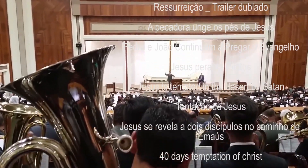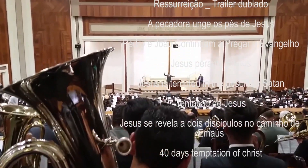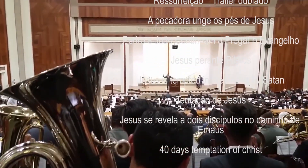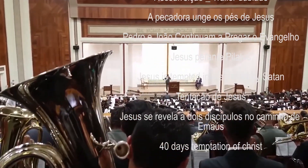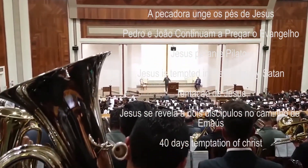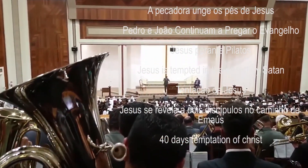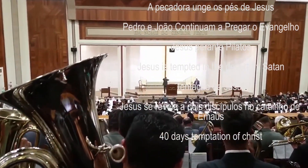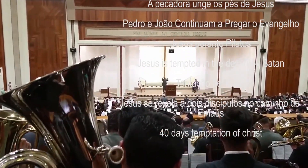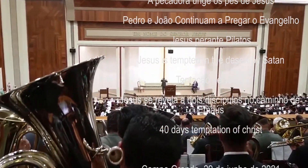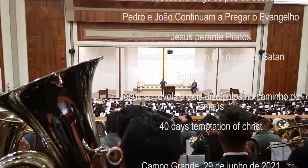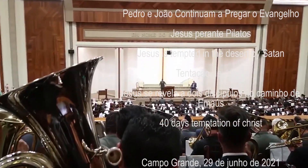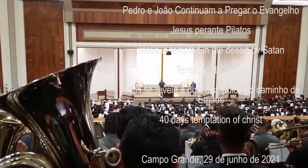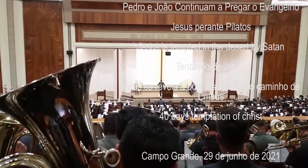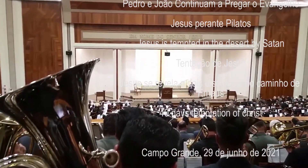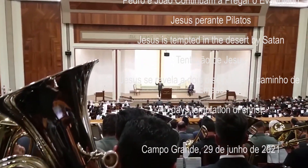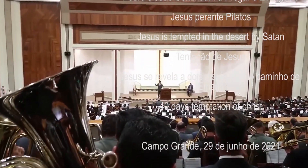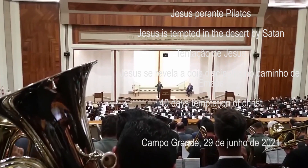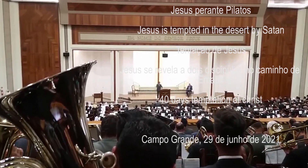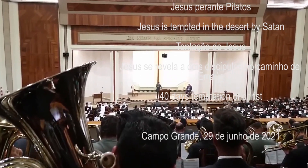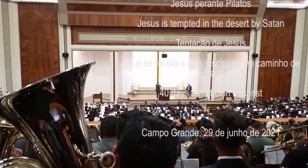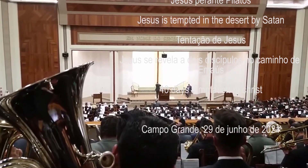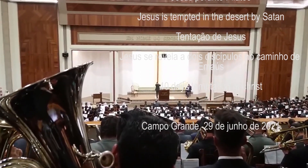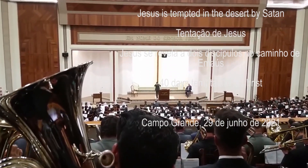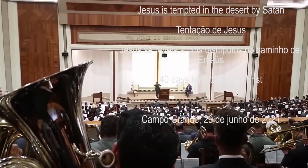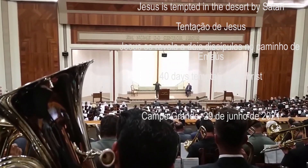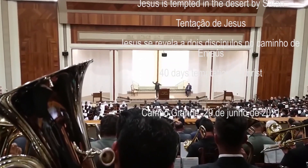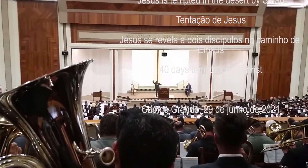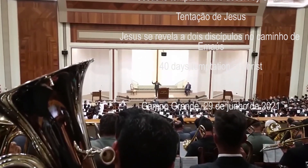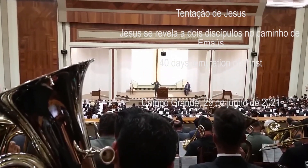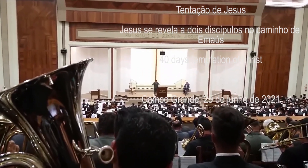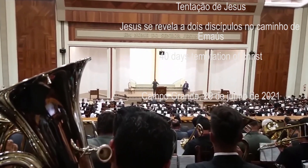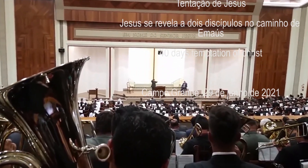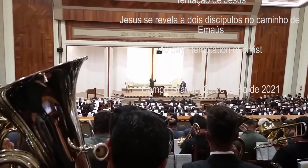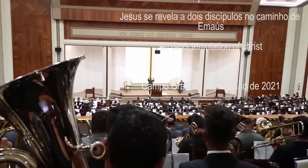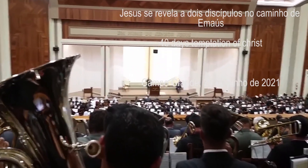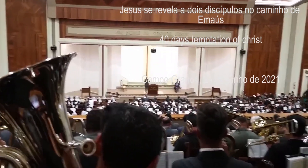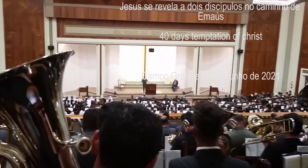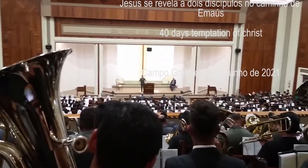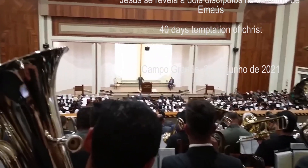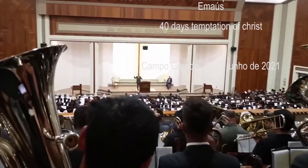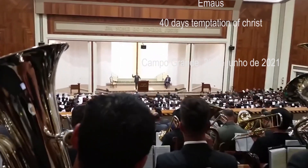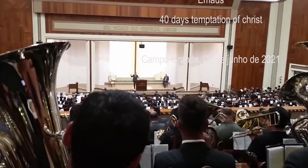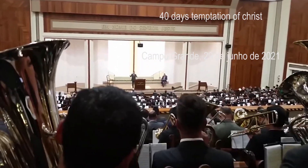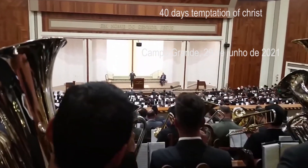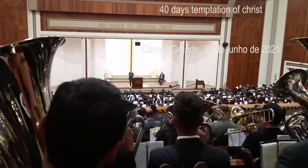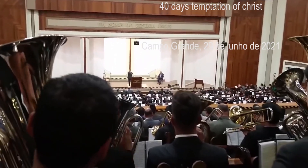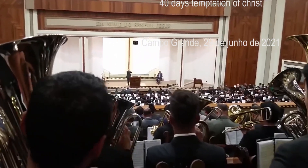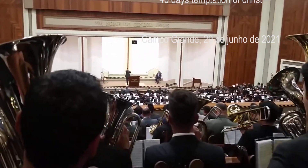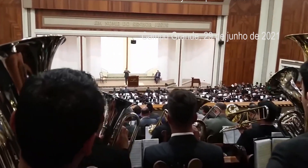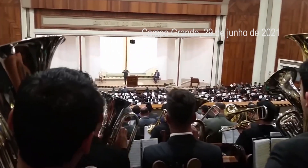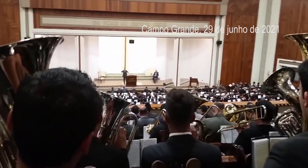Viva o Продолжение следует...